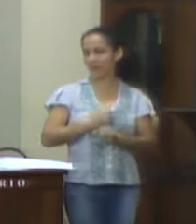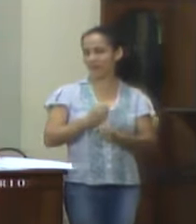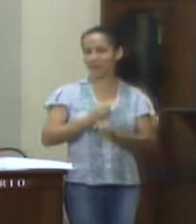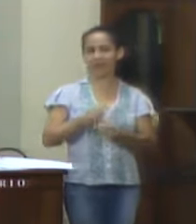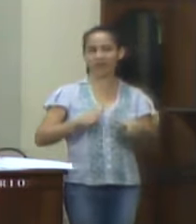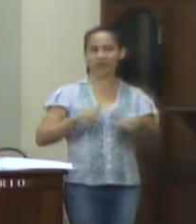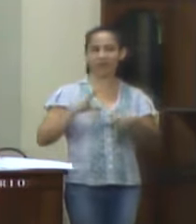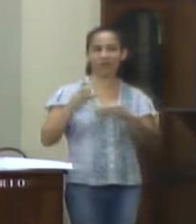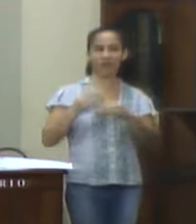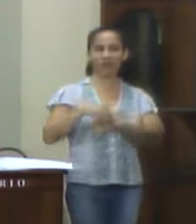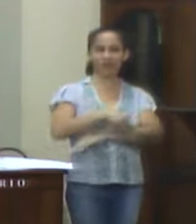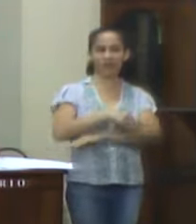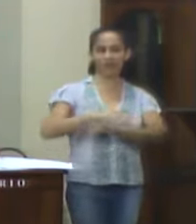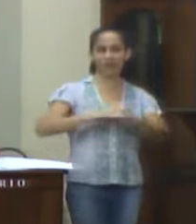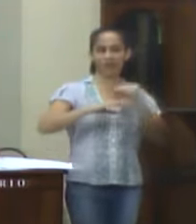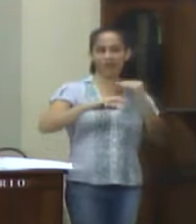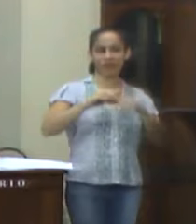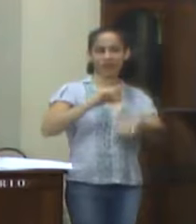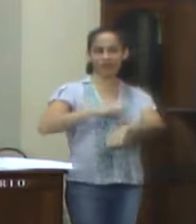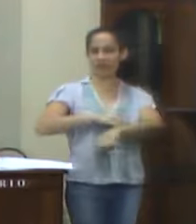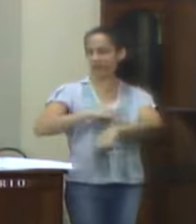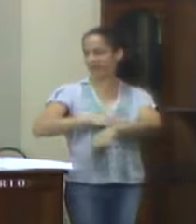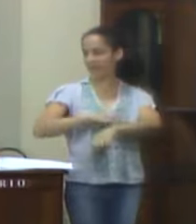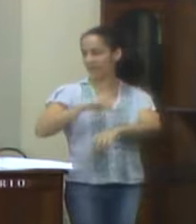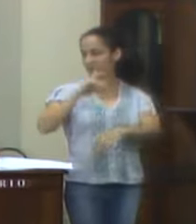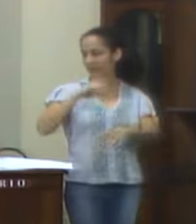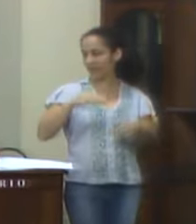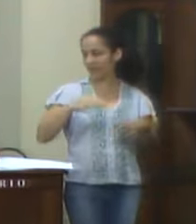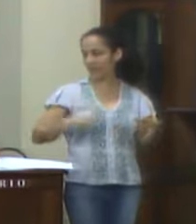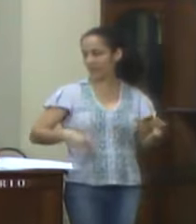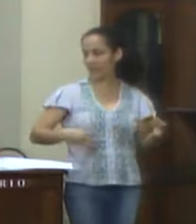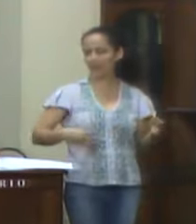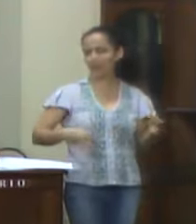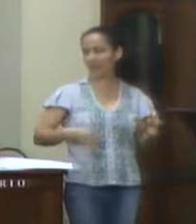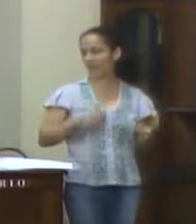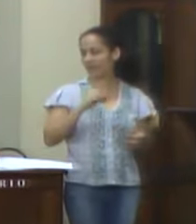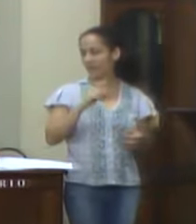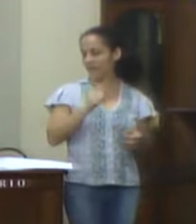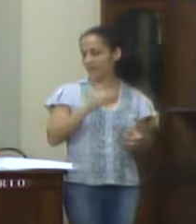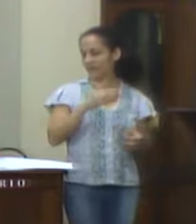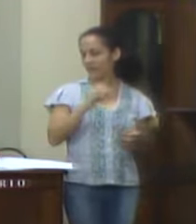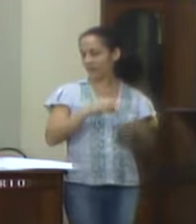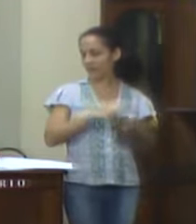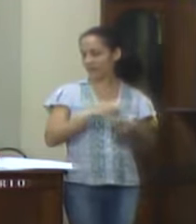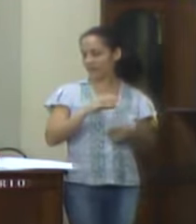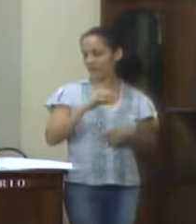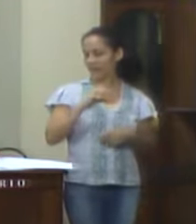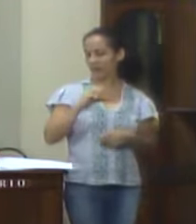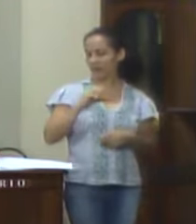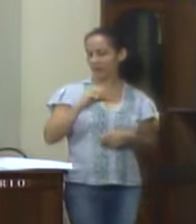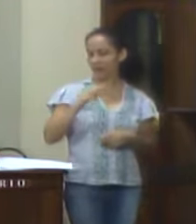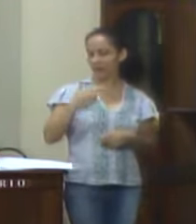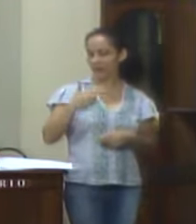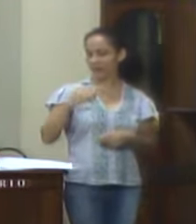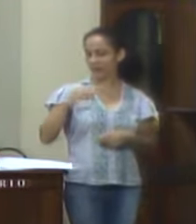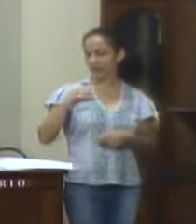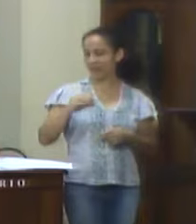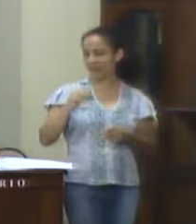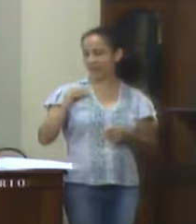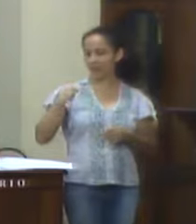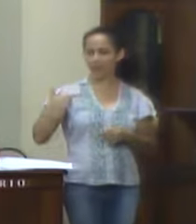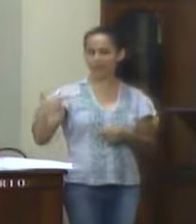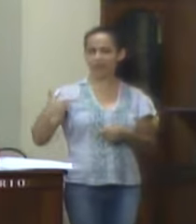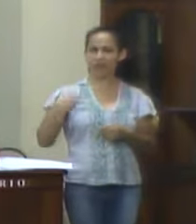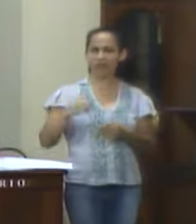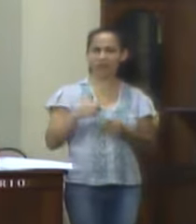Planejamento Urbano, Banheiro Público, 6º Distrito, Dotação 020704-122-0002